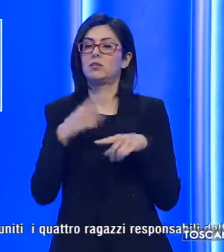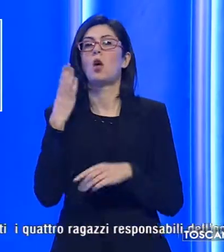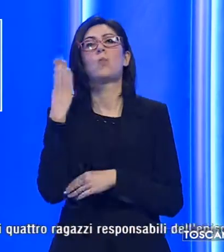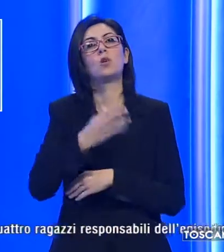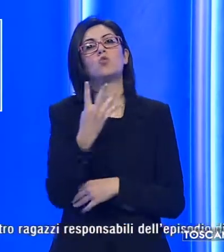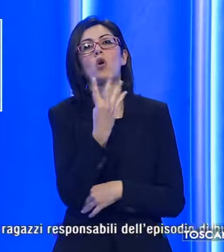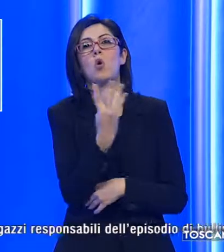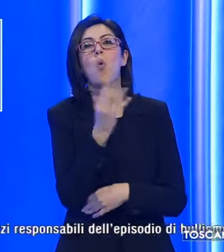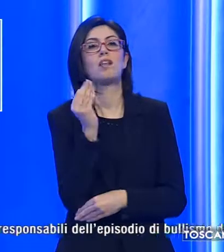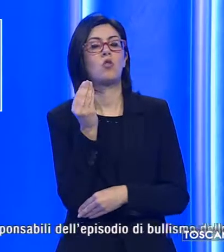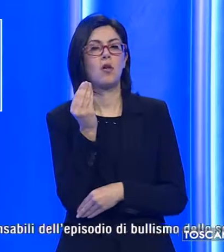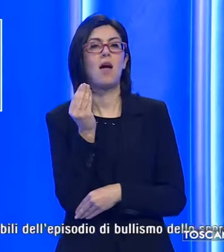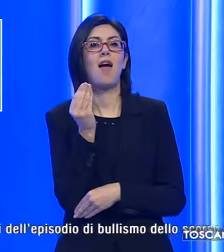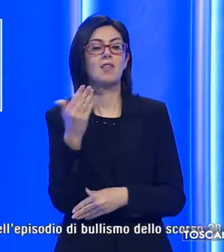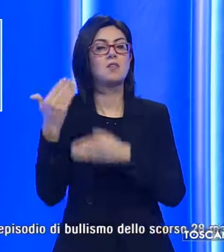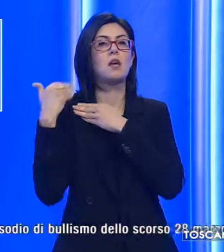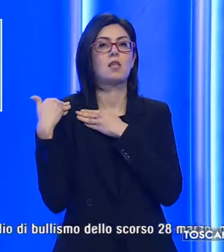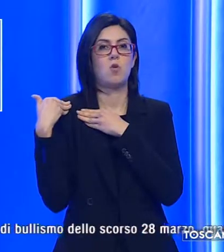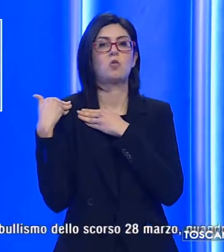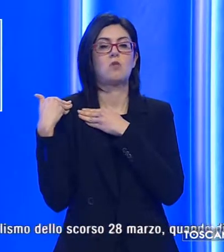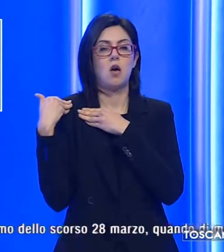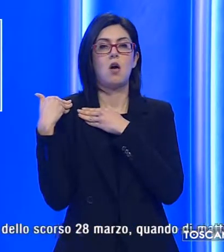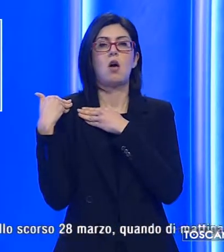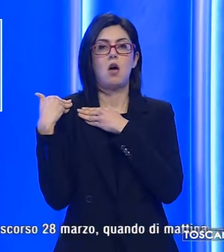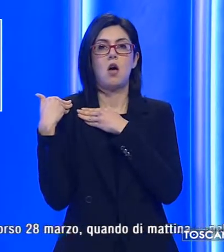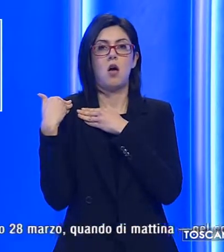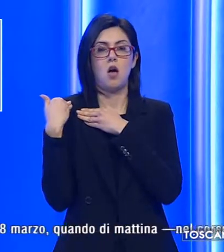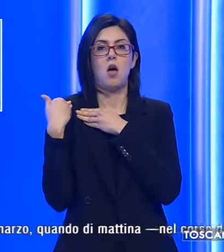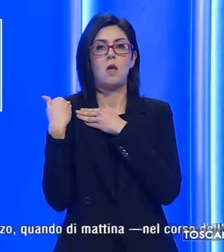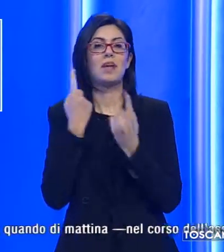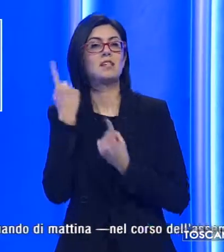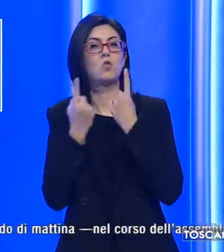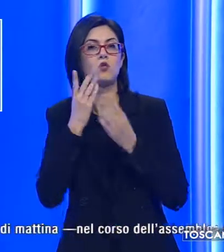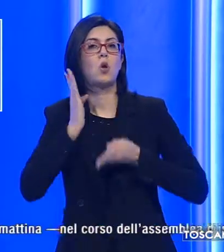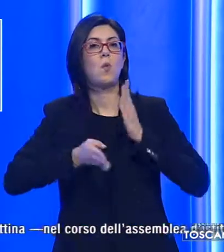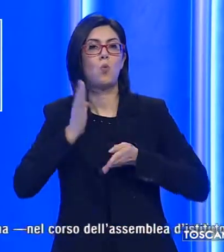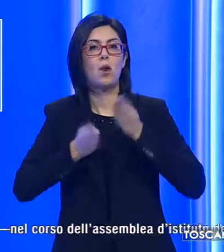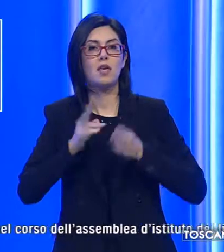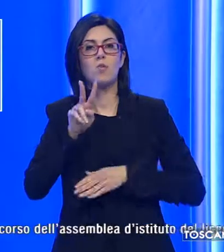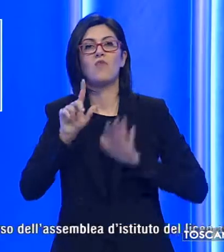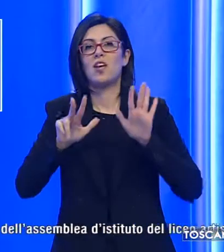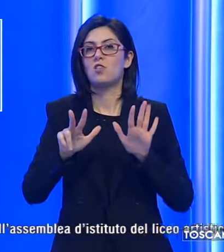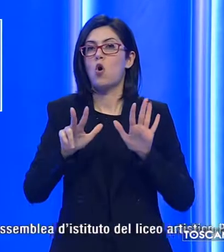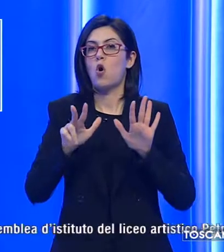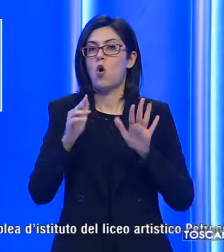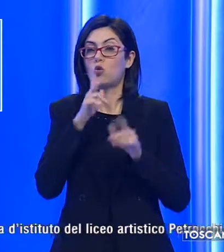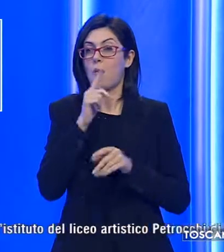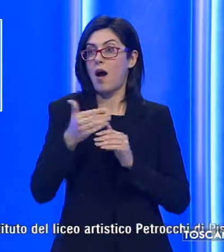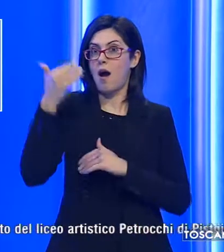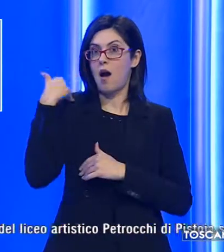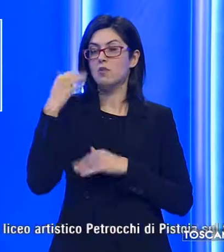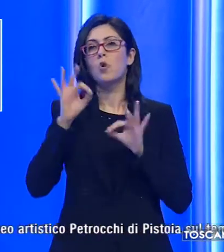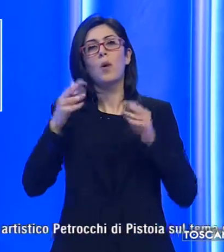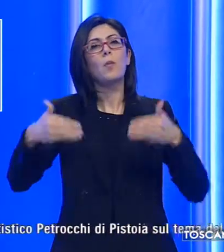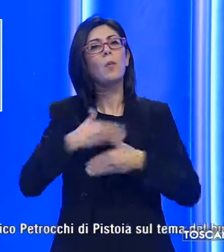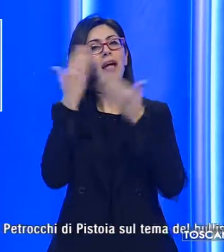quattro ragazzi responsabili dell'episodio di bullismo dello scorso 28 marzo quando di mattina